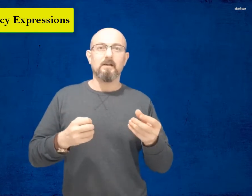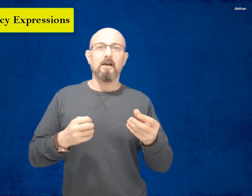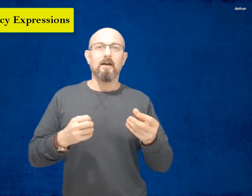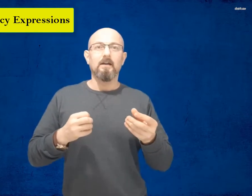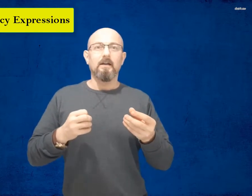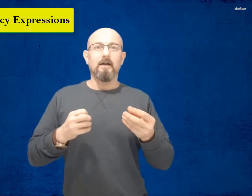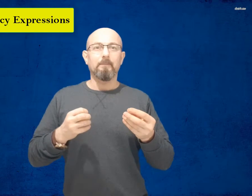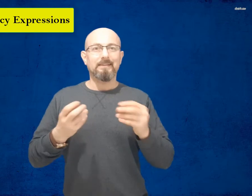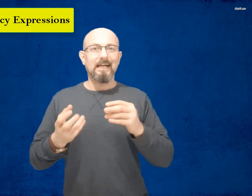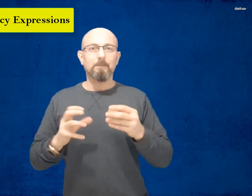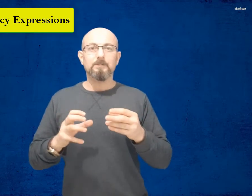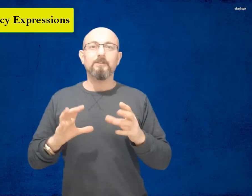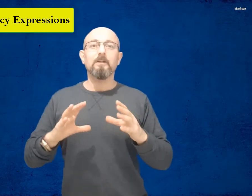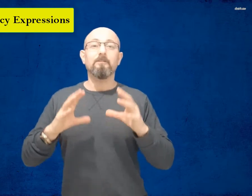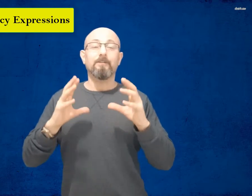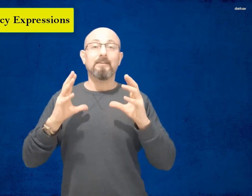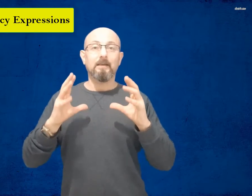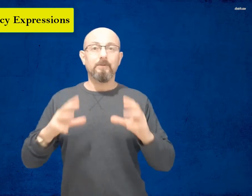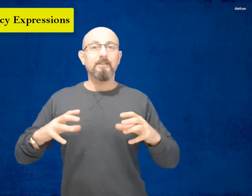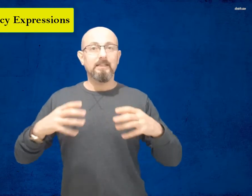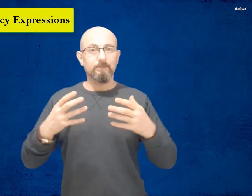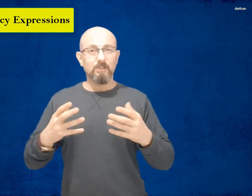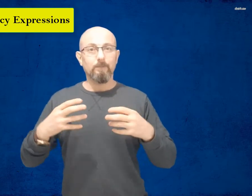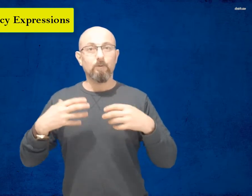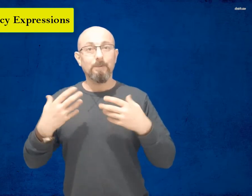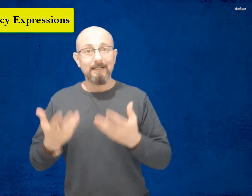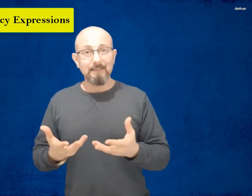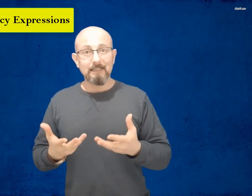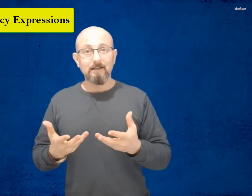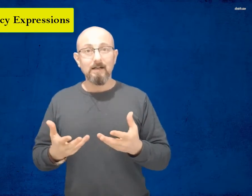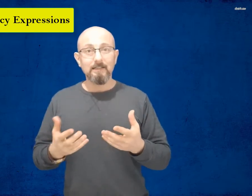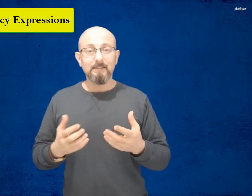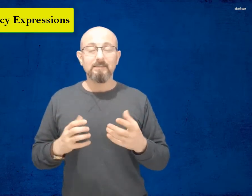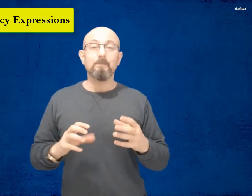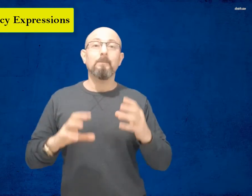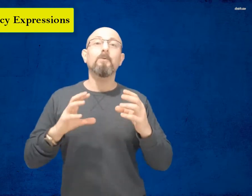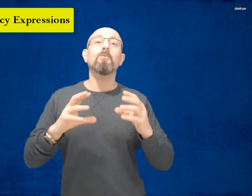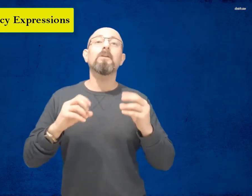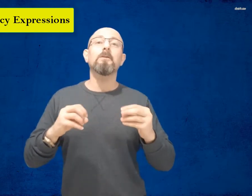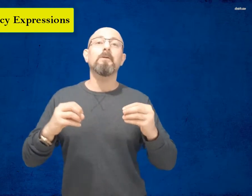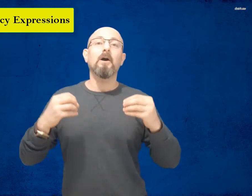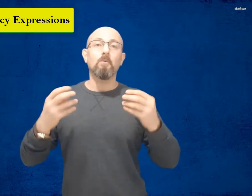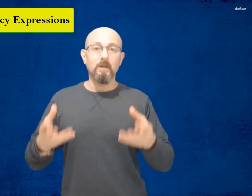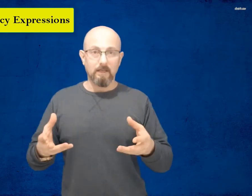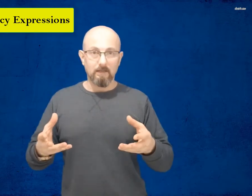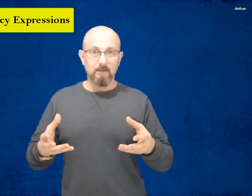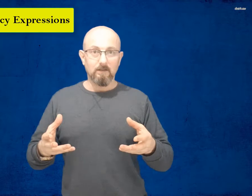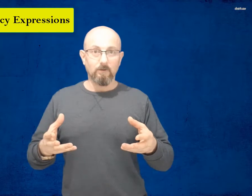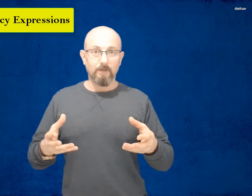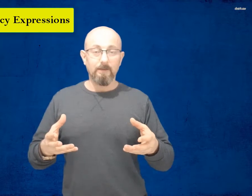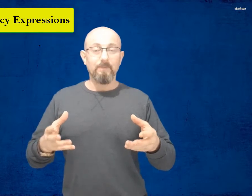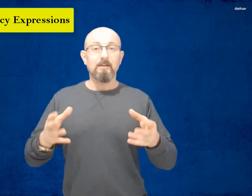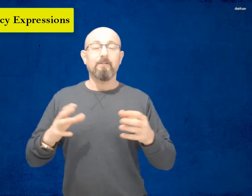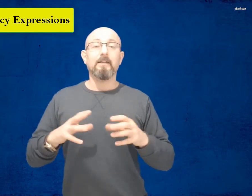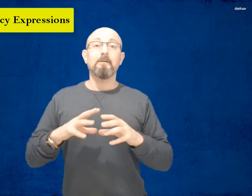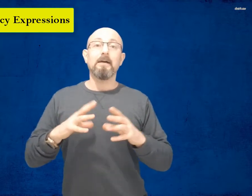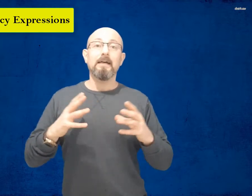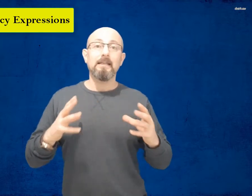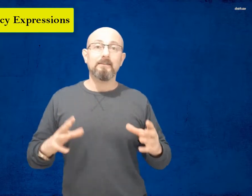متلخبط فيه فالتمرين اللي بتعمله بعد القاعدة تمام هو اللي بيأويك أوكي؟ فنحن معنا هلأ